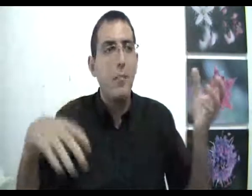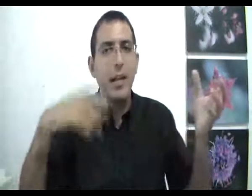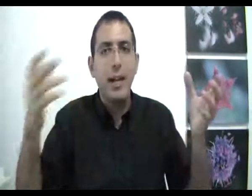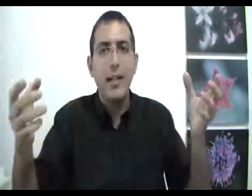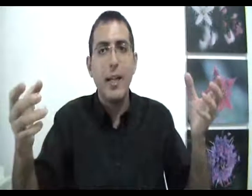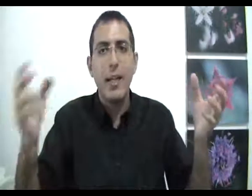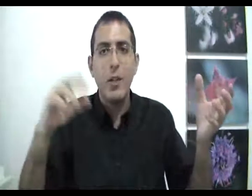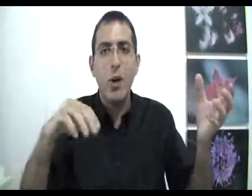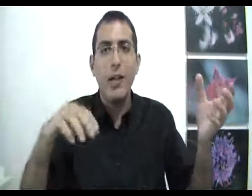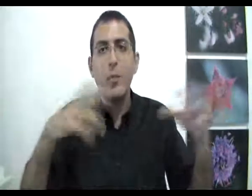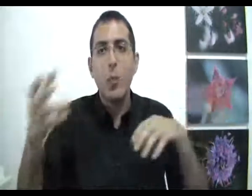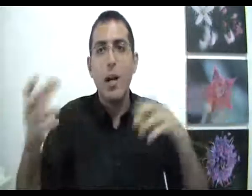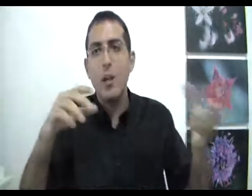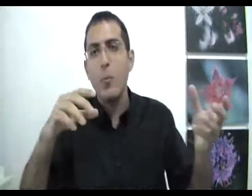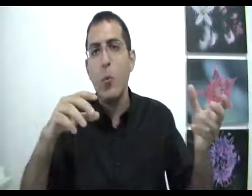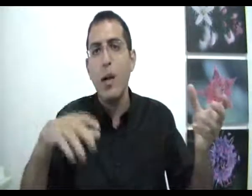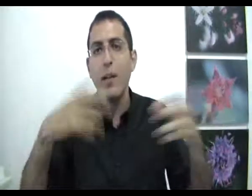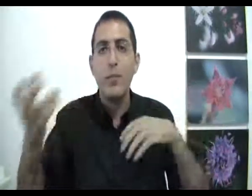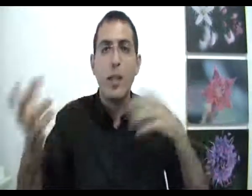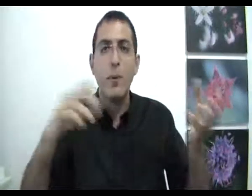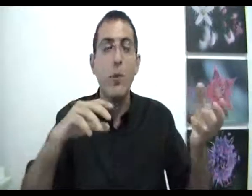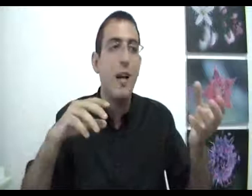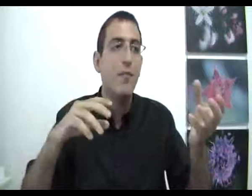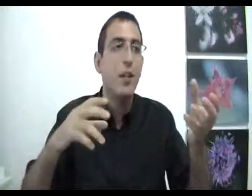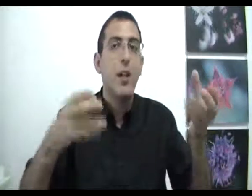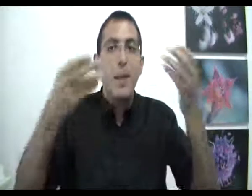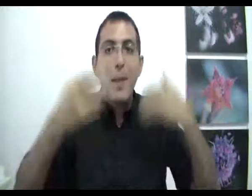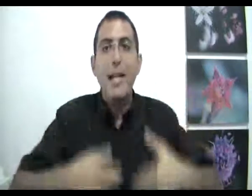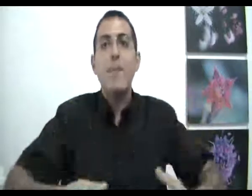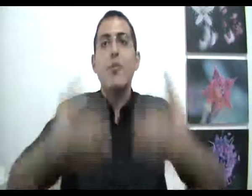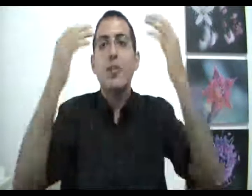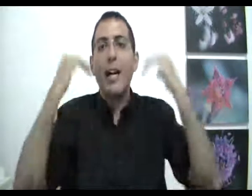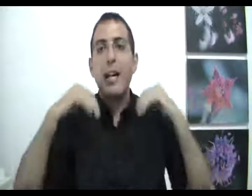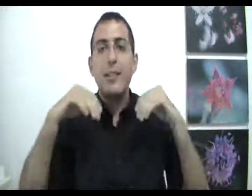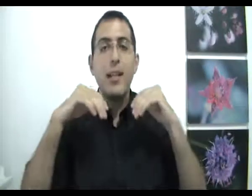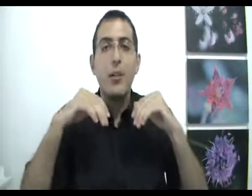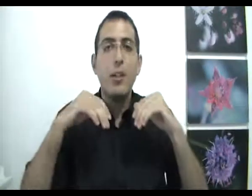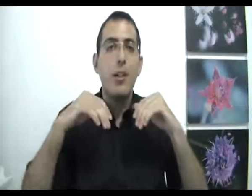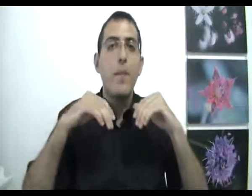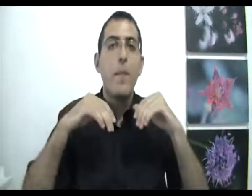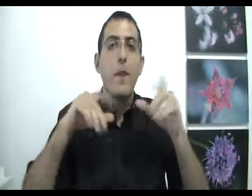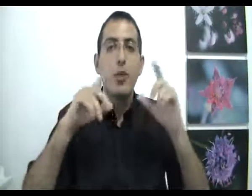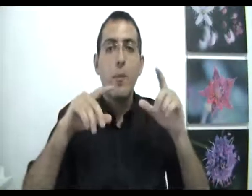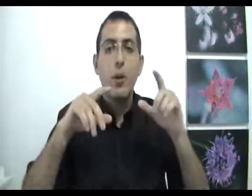בחירה, קראי, לא קראי, מוכרח, לא מוכרח, אפשרי, מחויב, מעליהם יש דבר אחד כללי יותר שבו